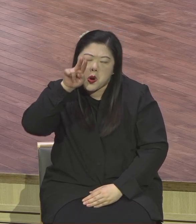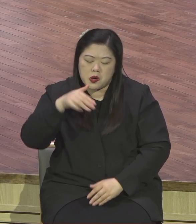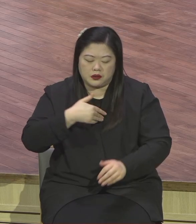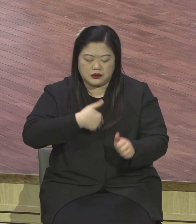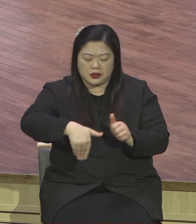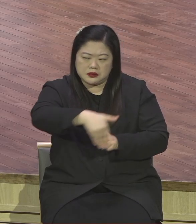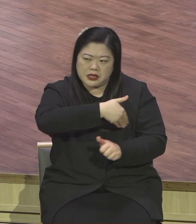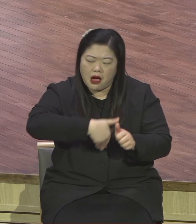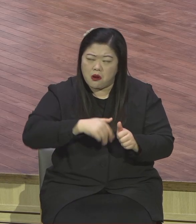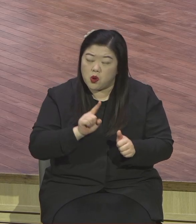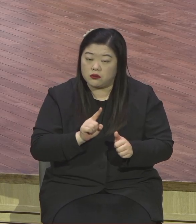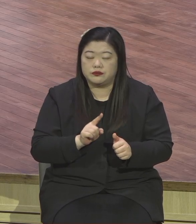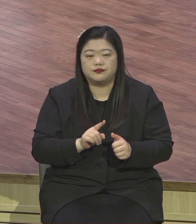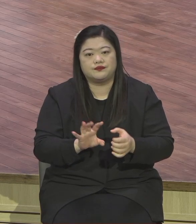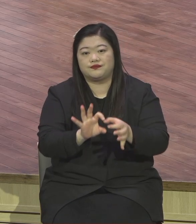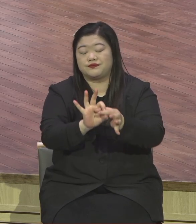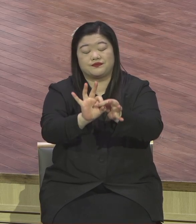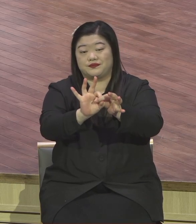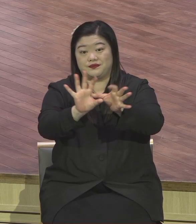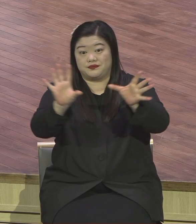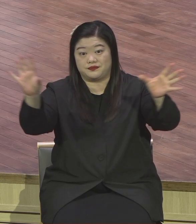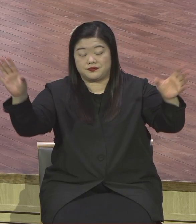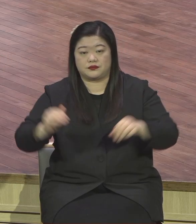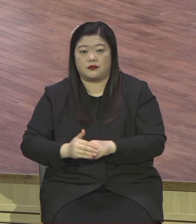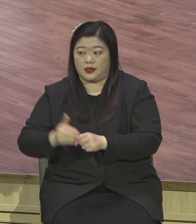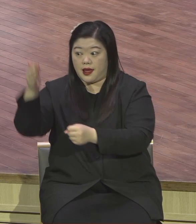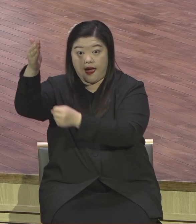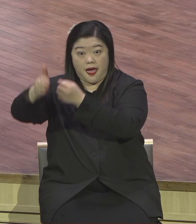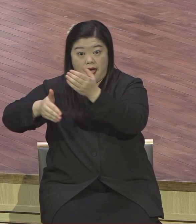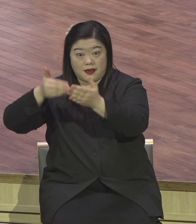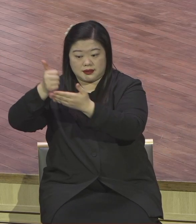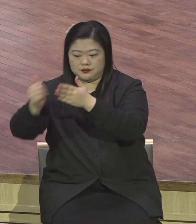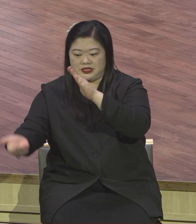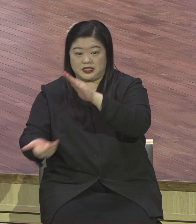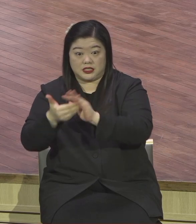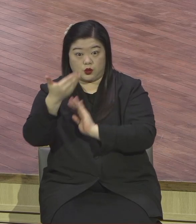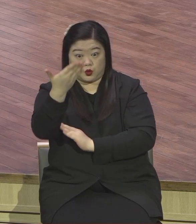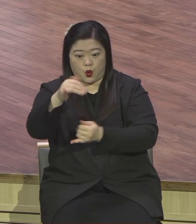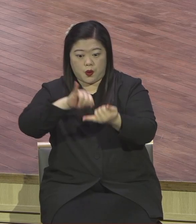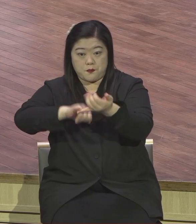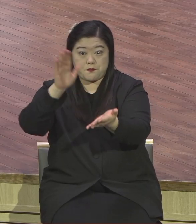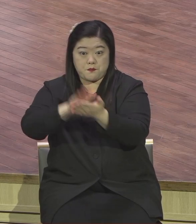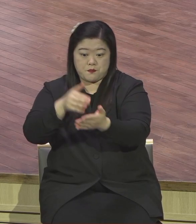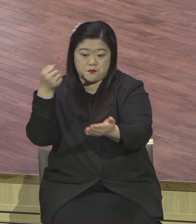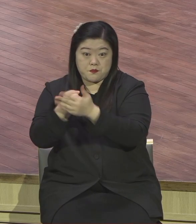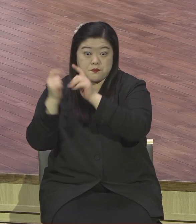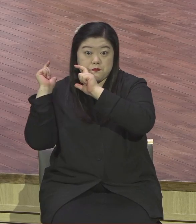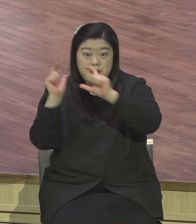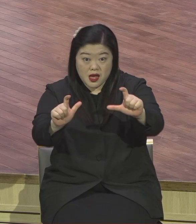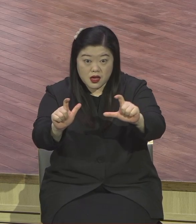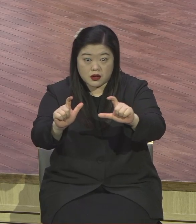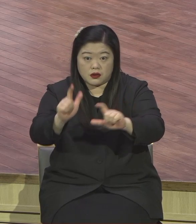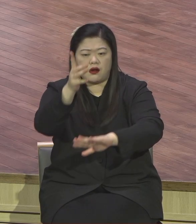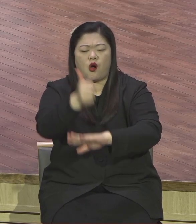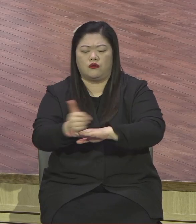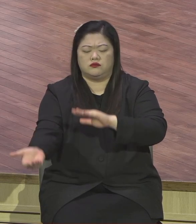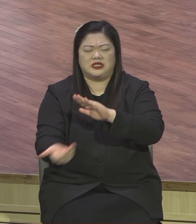나가라는 말씀이에요. 우리가 언약적 비전을 붙잡고 믿음에 입을 크게